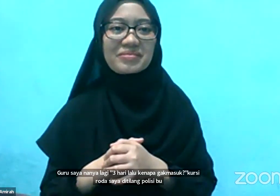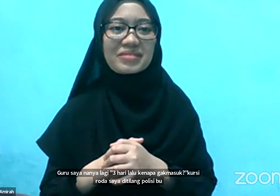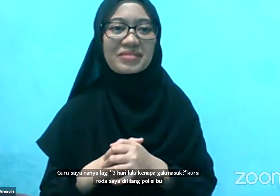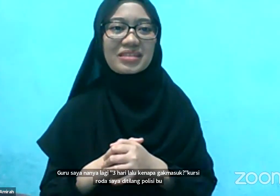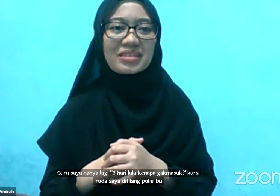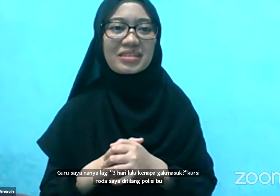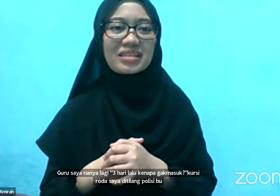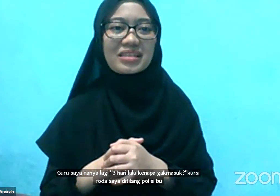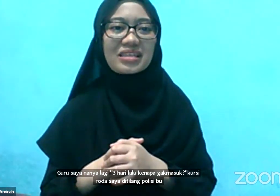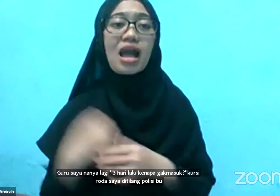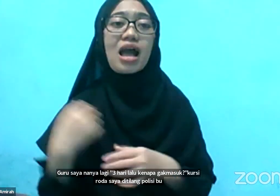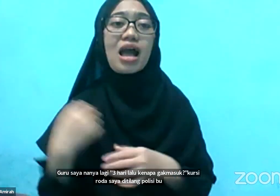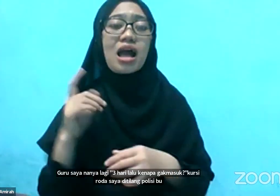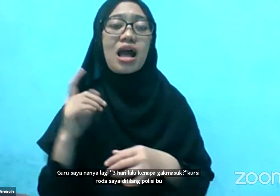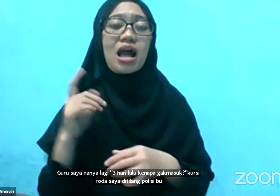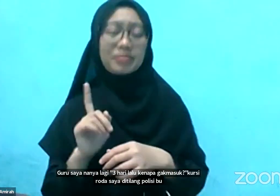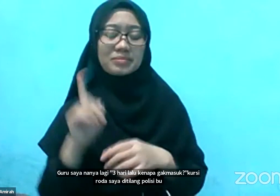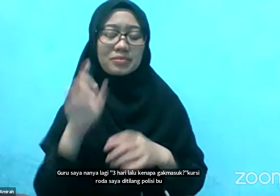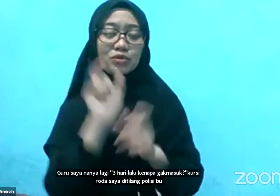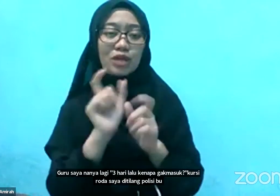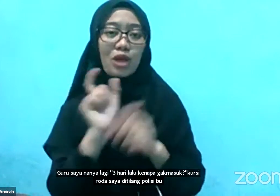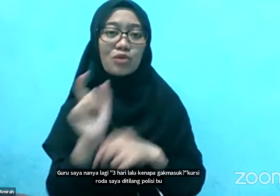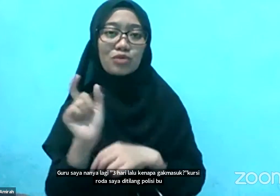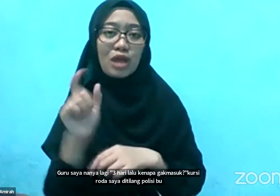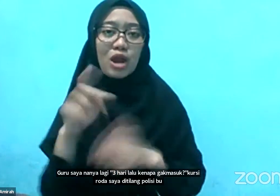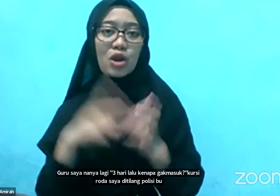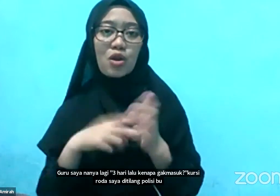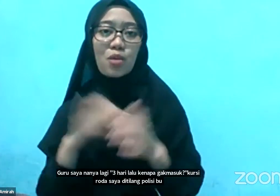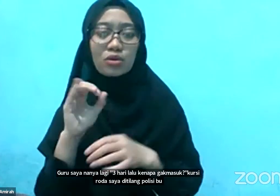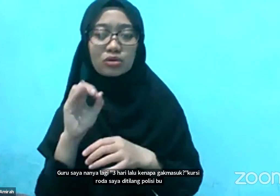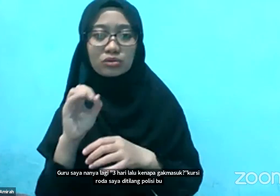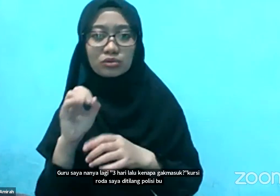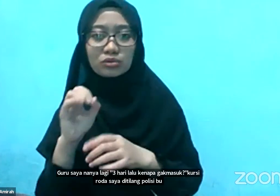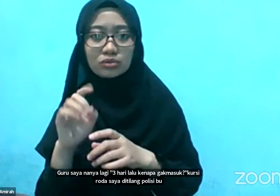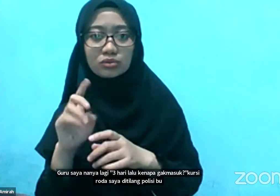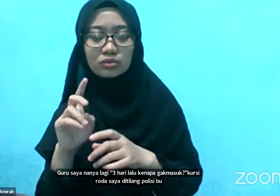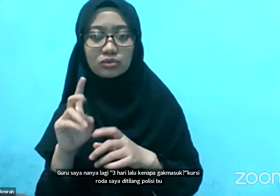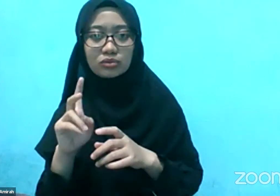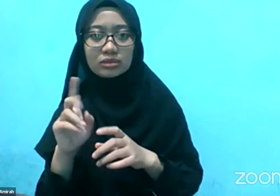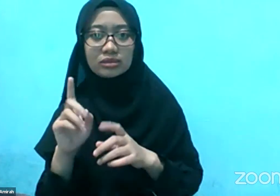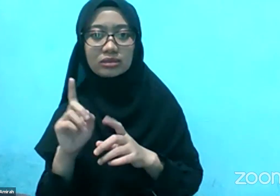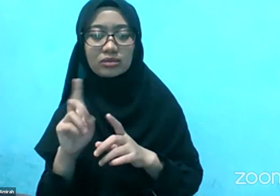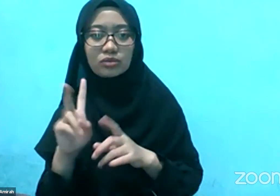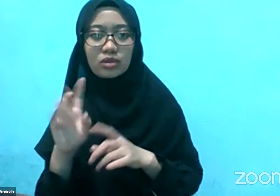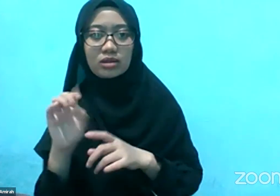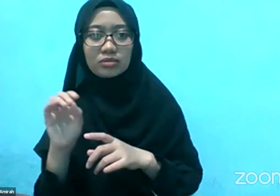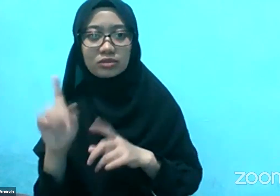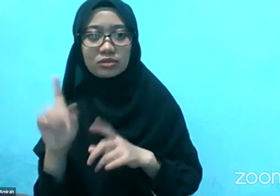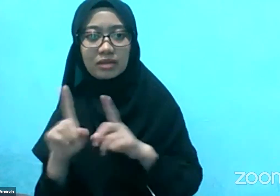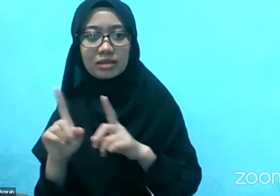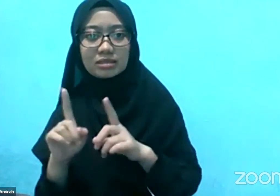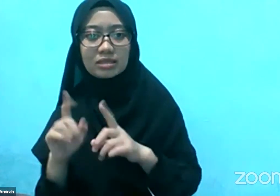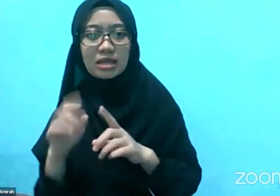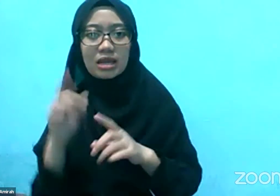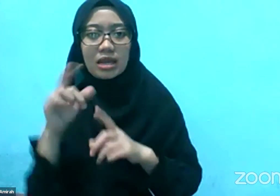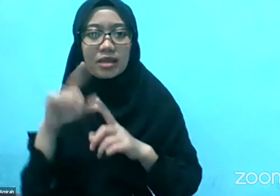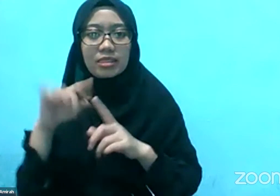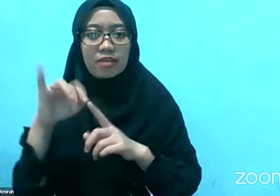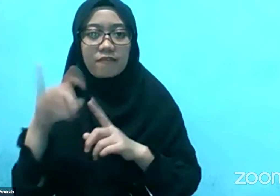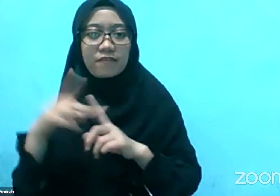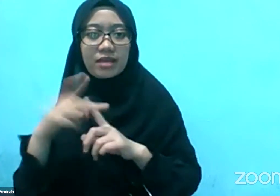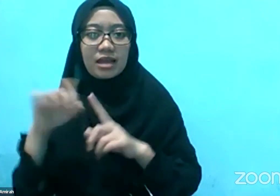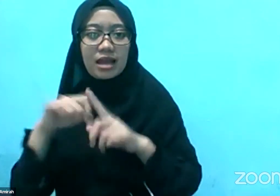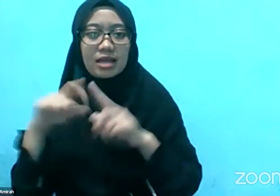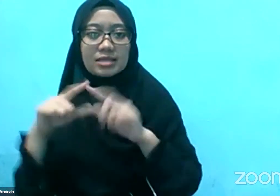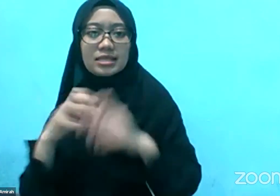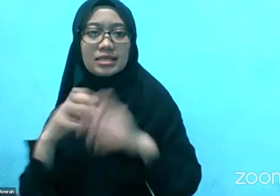Tentang ratifikasi konvensi hak-hak penyandang disabilitas Dan juga Undang-Undang nomor 8 tahun 2016 Tentang penyandang